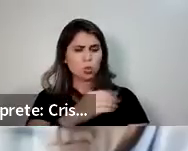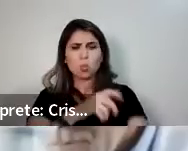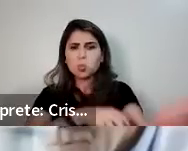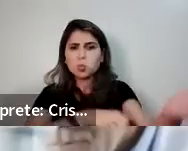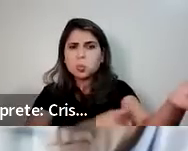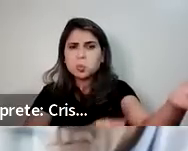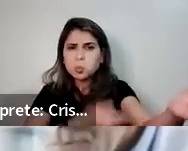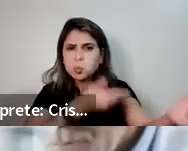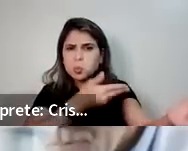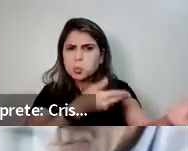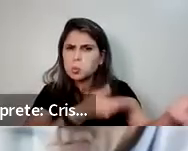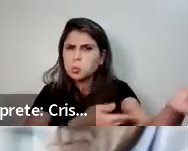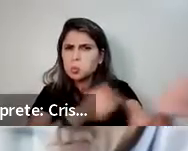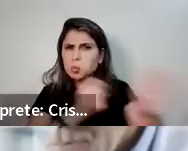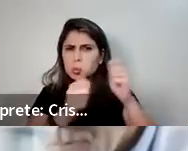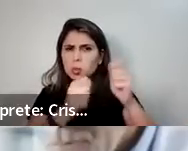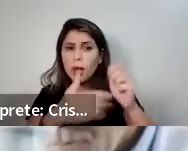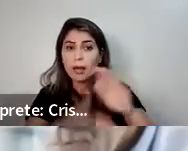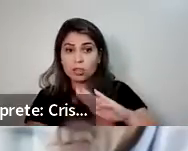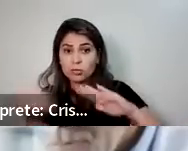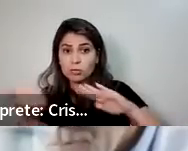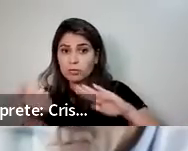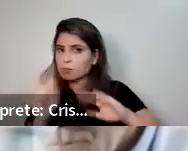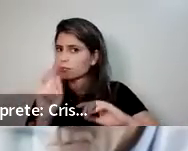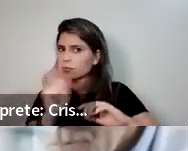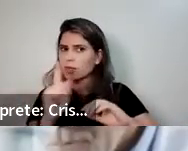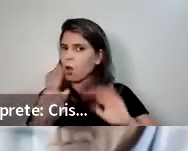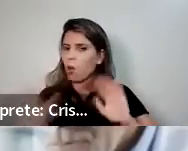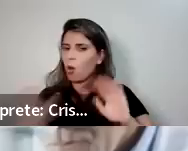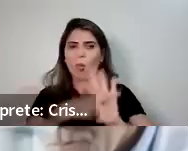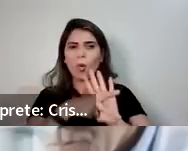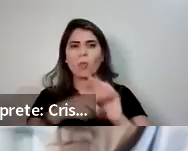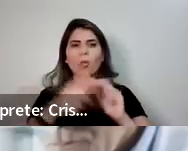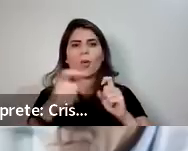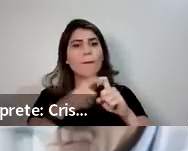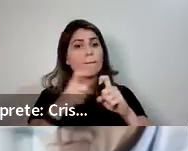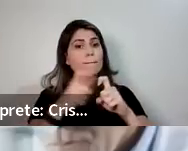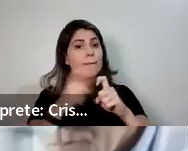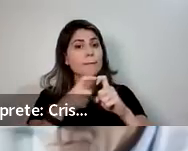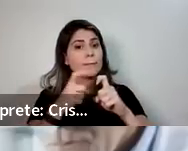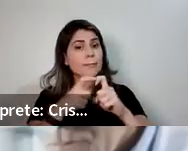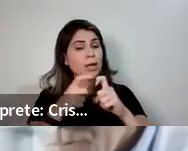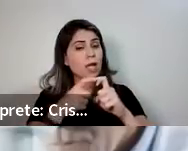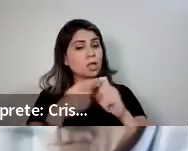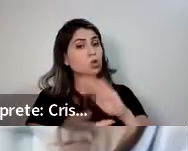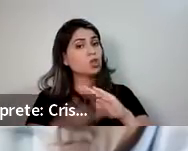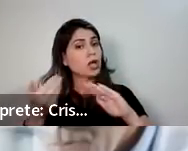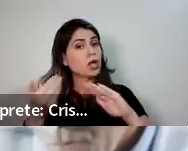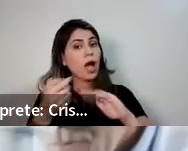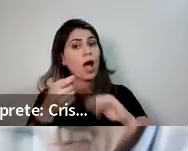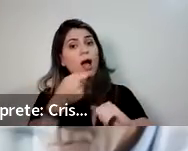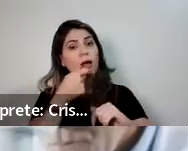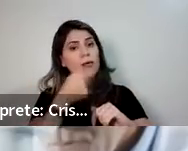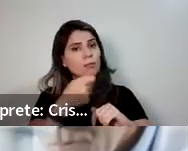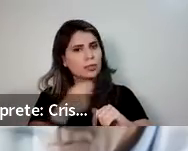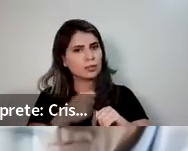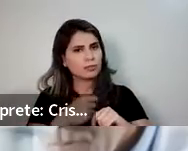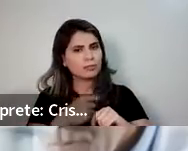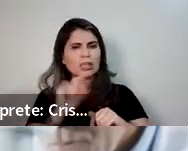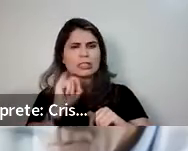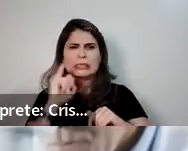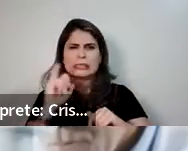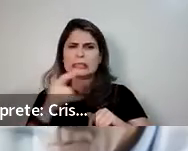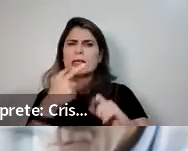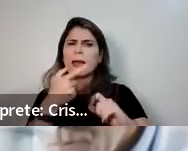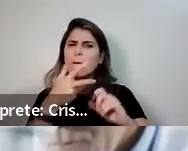vai lá, vai fazer o exame, ele tem a paciência, porque normalmente a tendência é te dar mais remédio. Ele vai tirar, vai